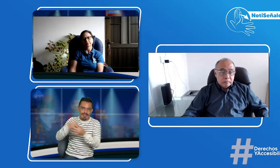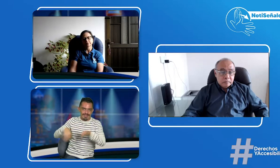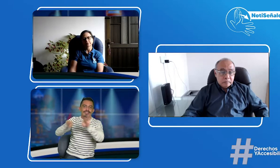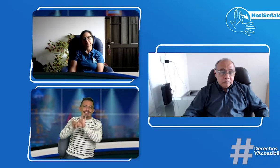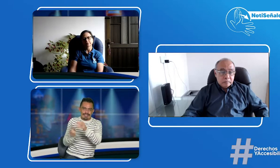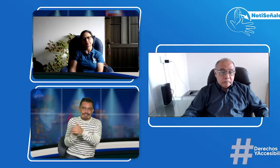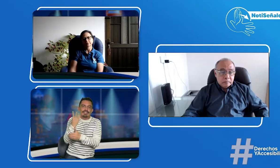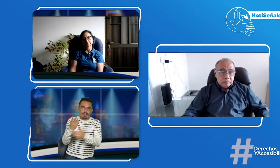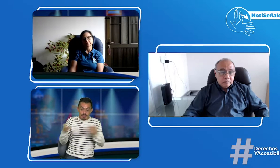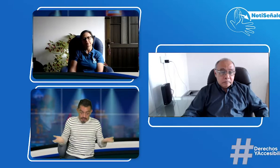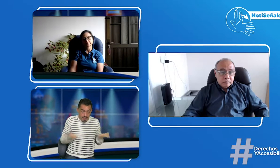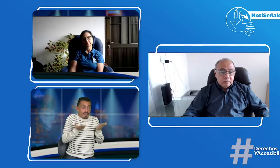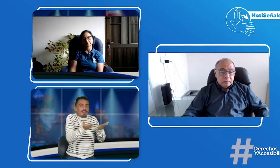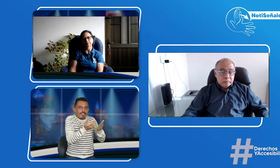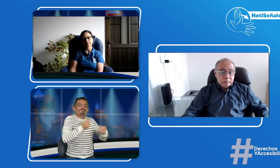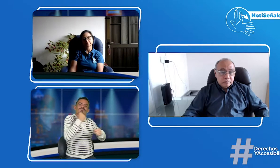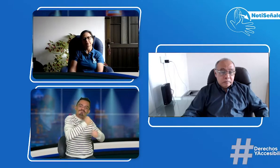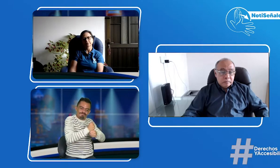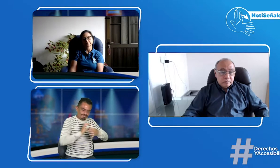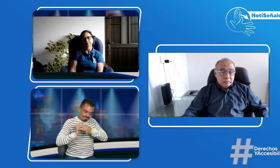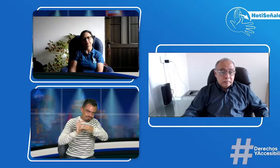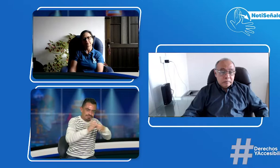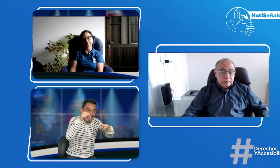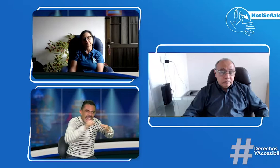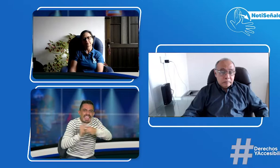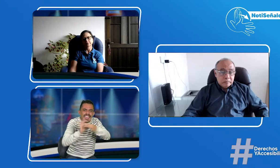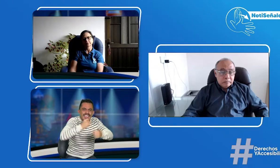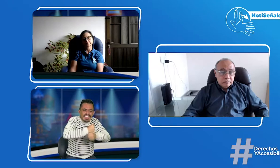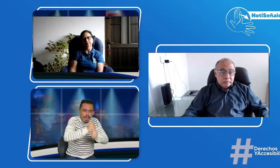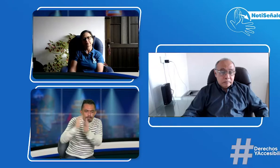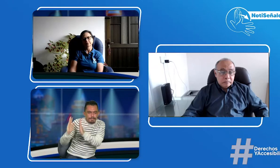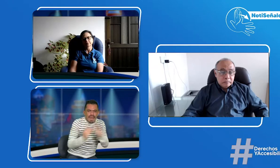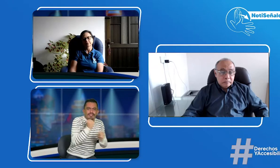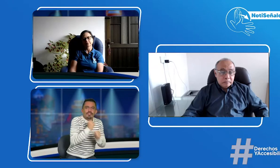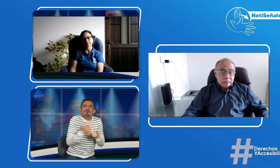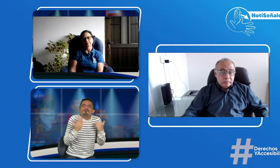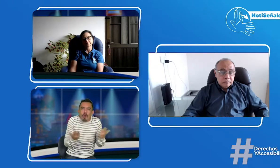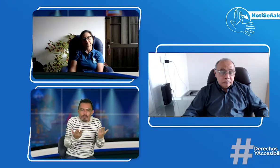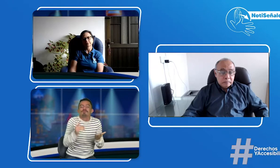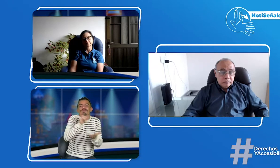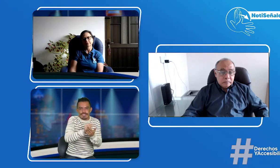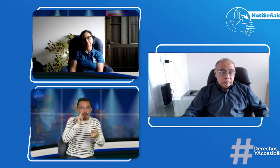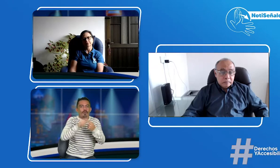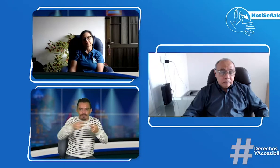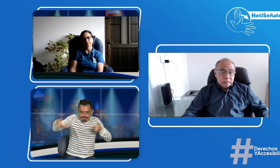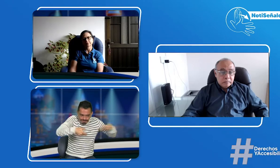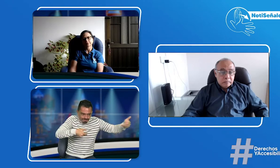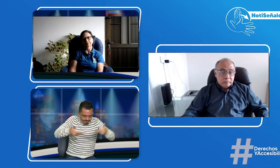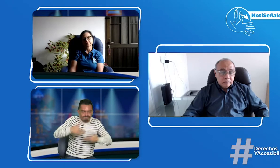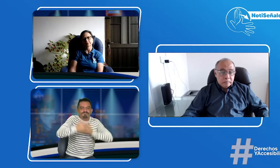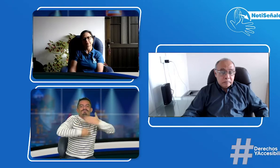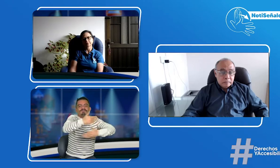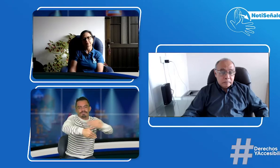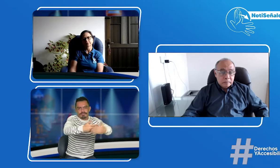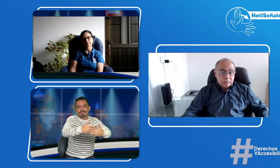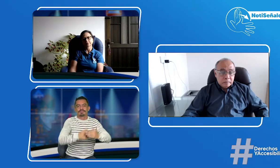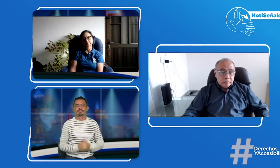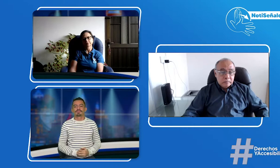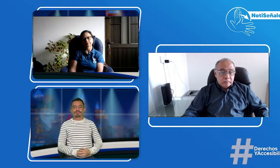en Colombia. Creo que estos dos puntos son importantes, llevarlo a la mesa y tener unidad en los sistemas para trabajar en eso. Tener ahí